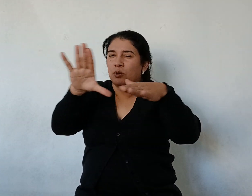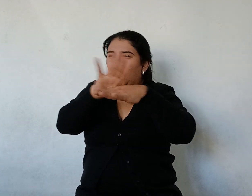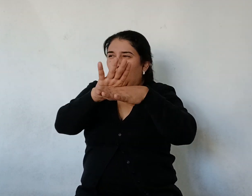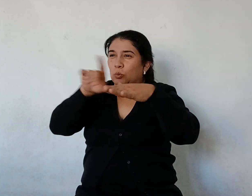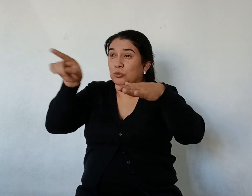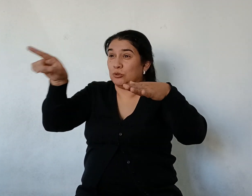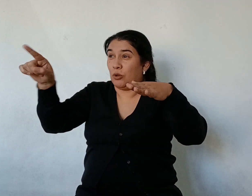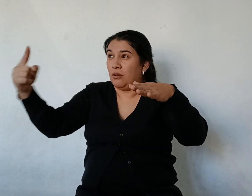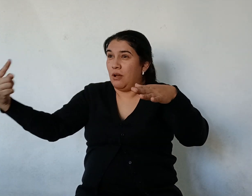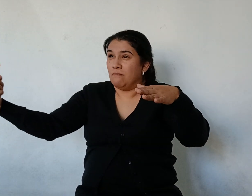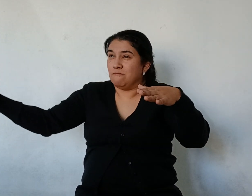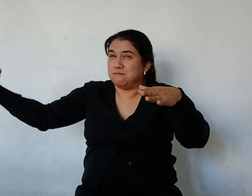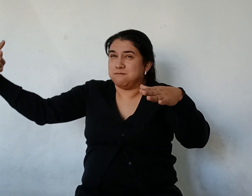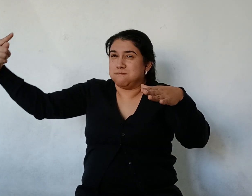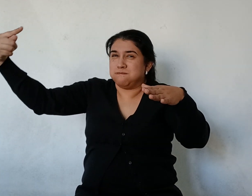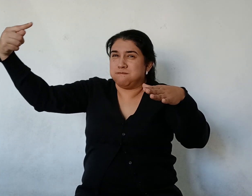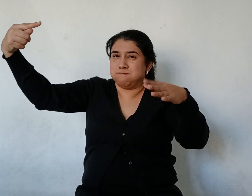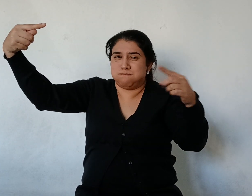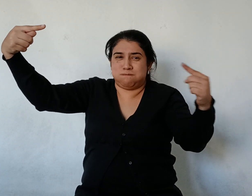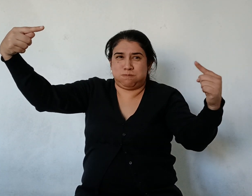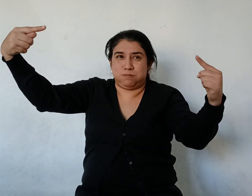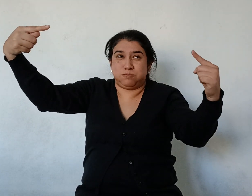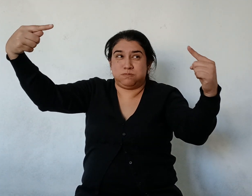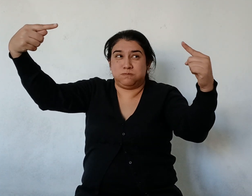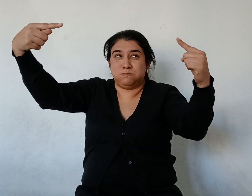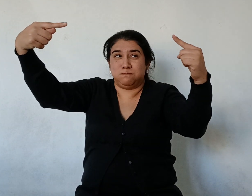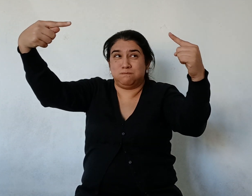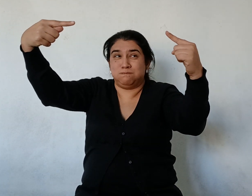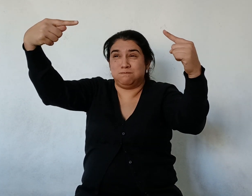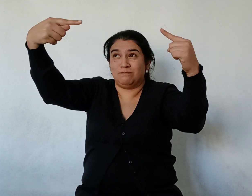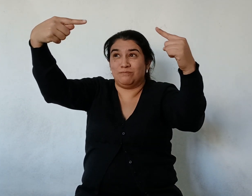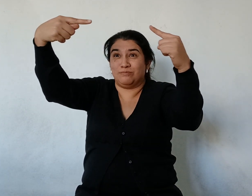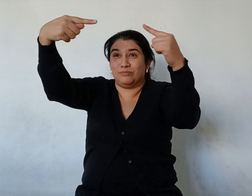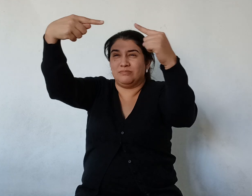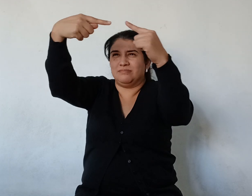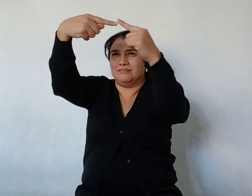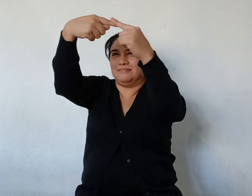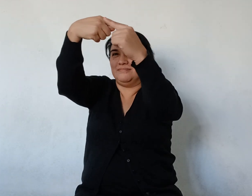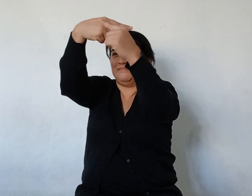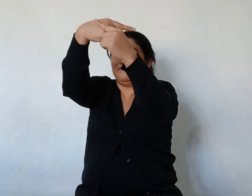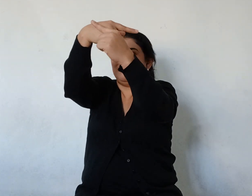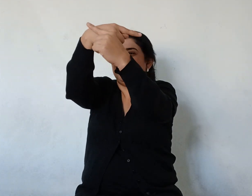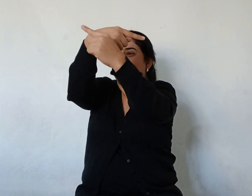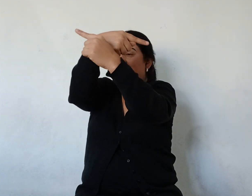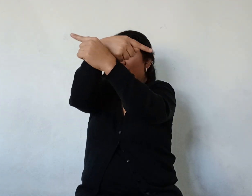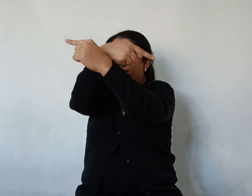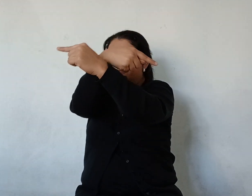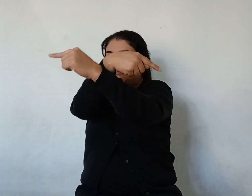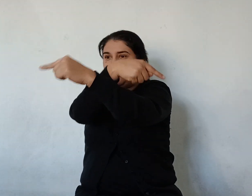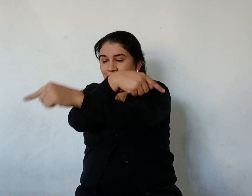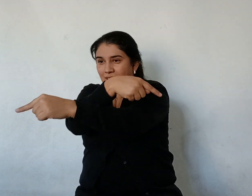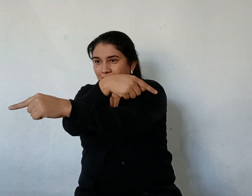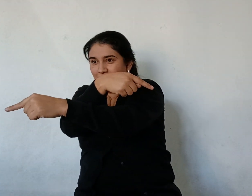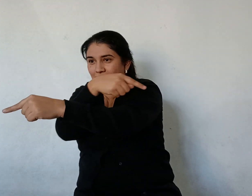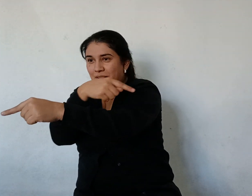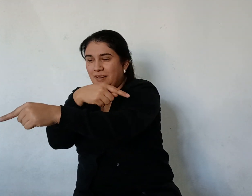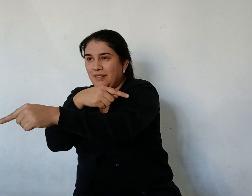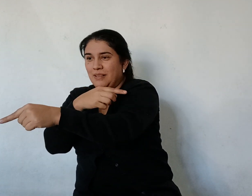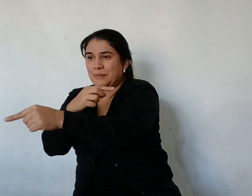cañonazo Y la granada Iba a reventar Entre los palos Haciendo saltar En astillas Otro pedazo del dique Pero el torpedo